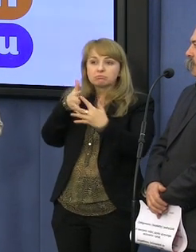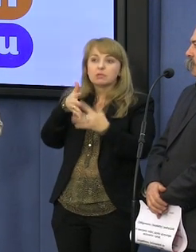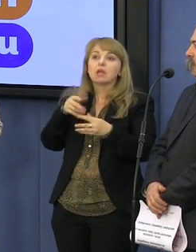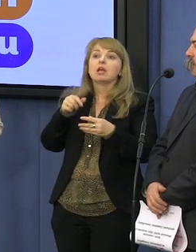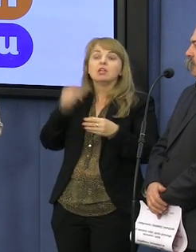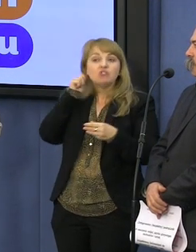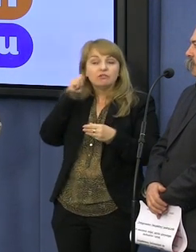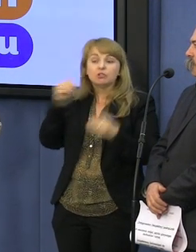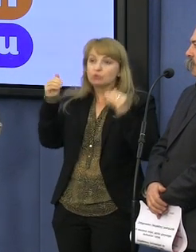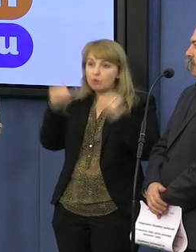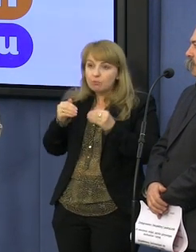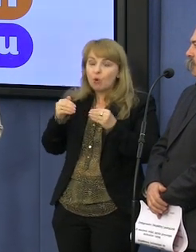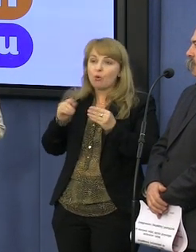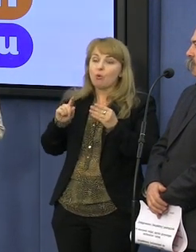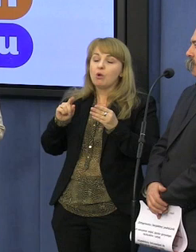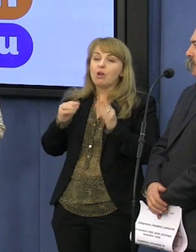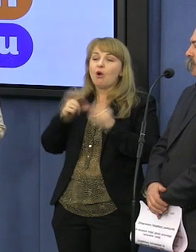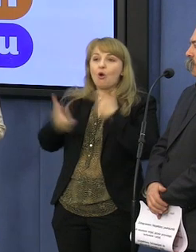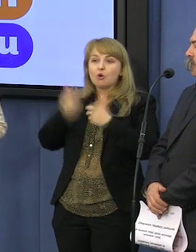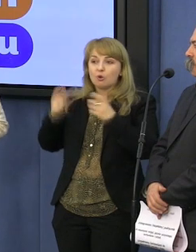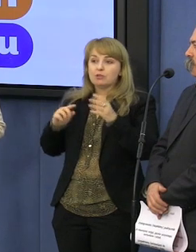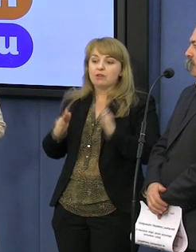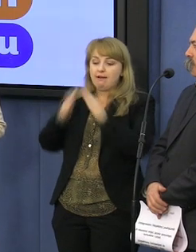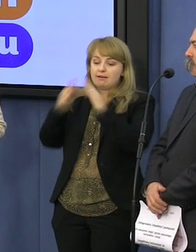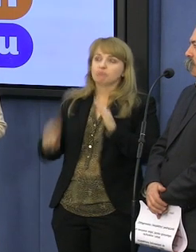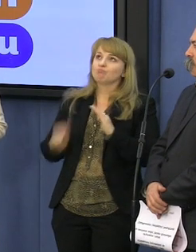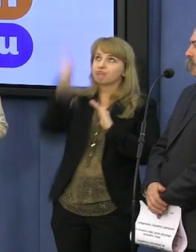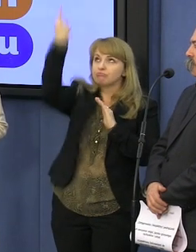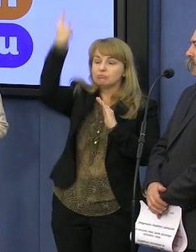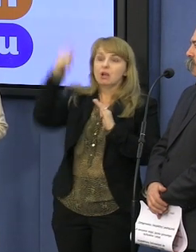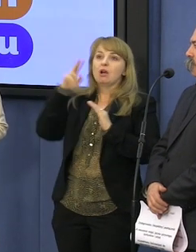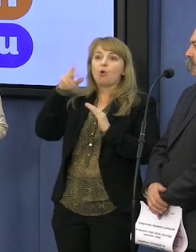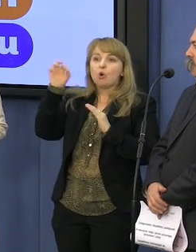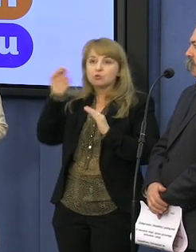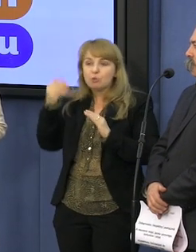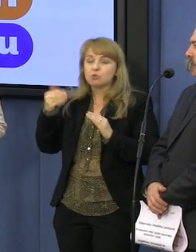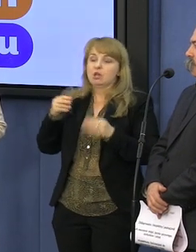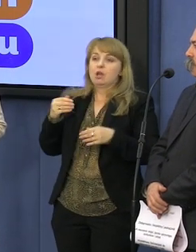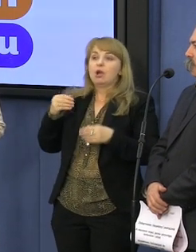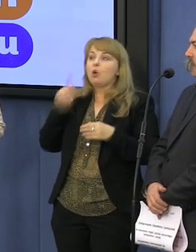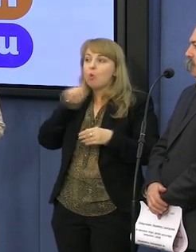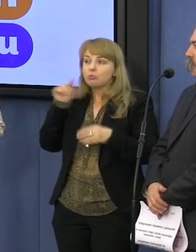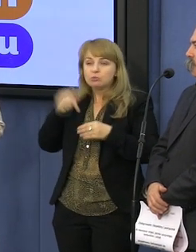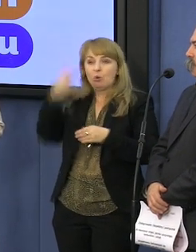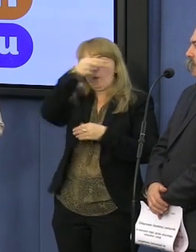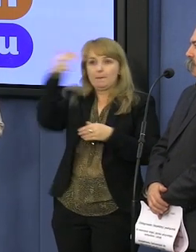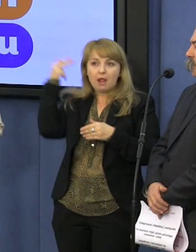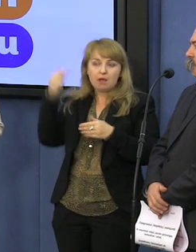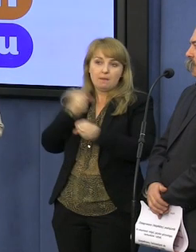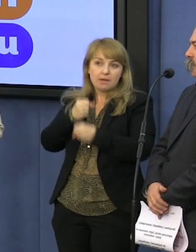że dziewczynki mogą być kosmonautkami, tak jak i chłopcy, a chłopcy mogą być pielęgniarzami, tak jak dziewczynki